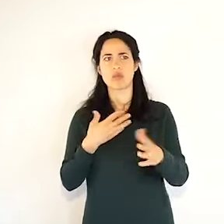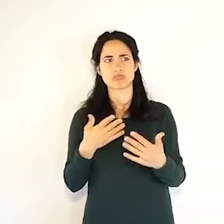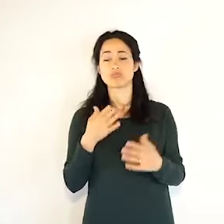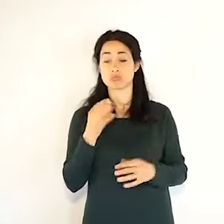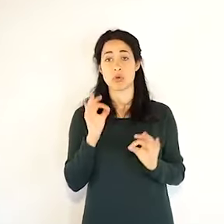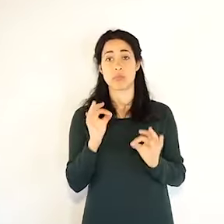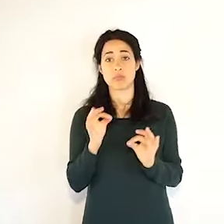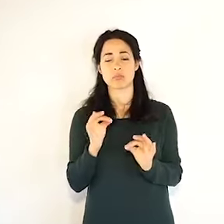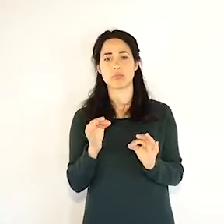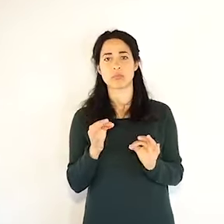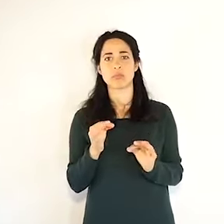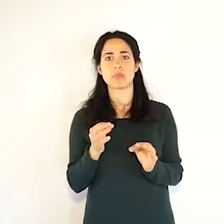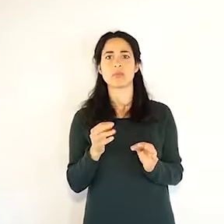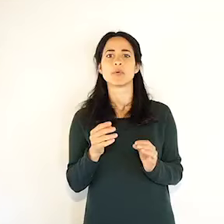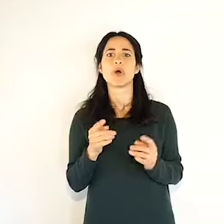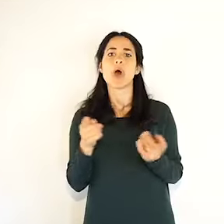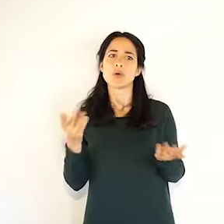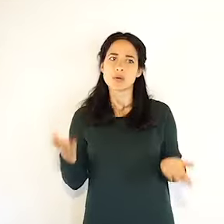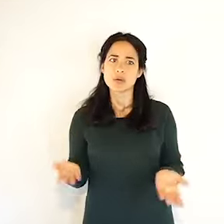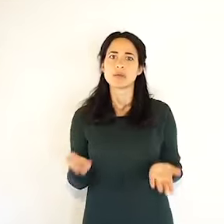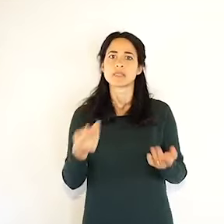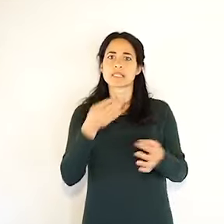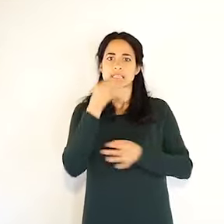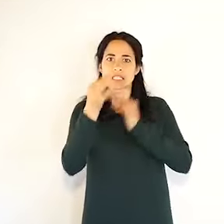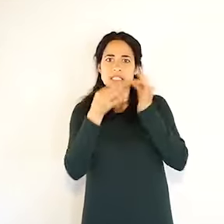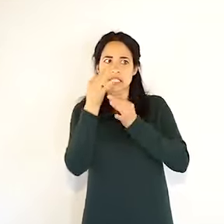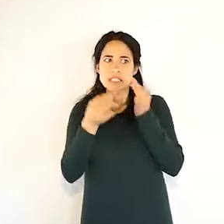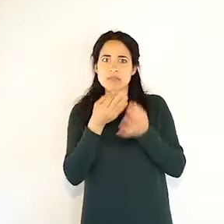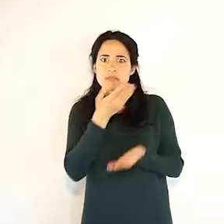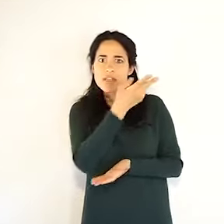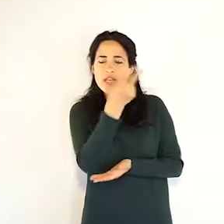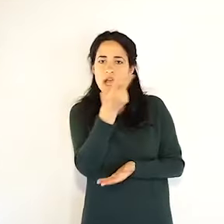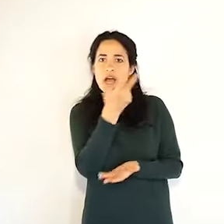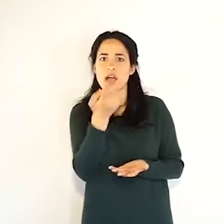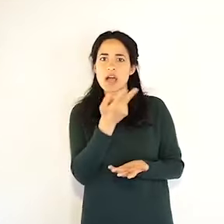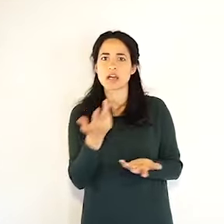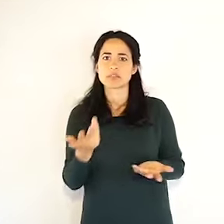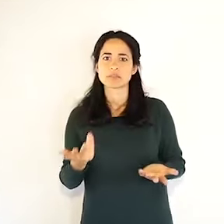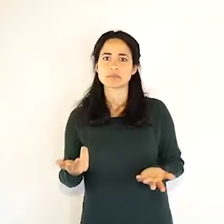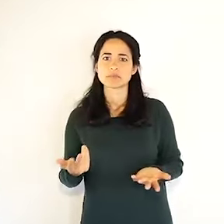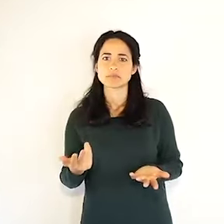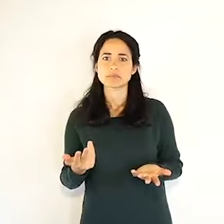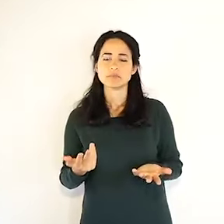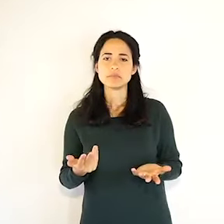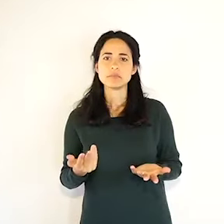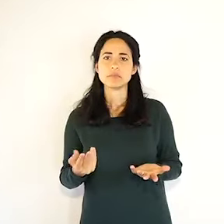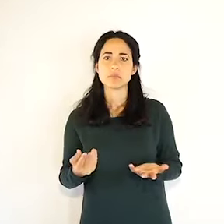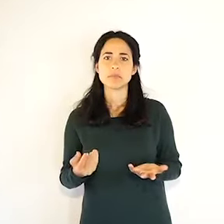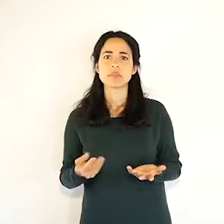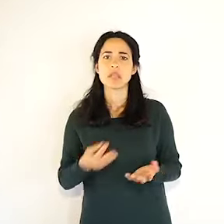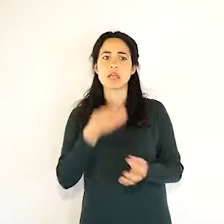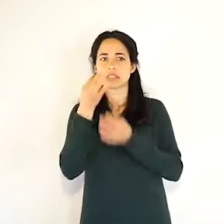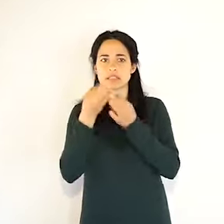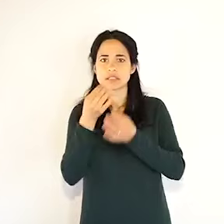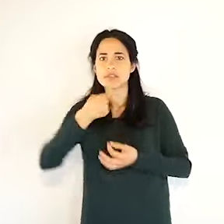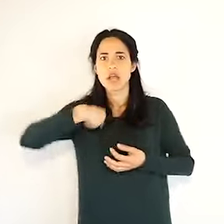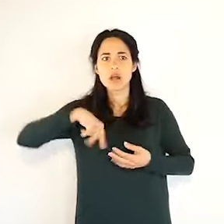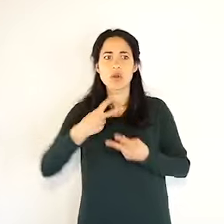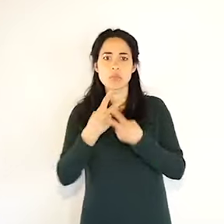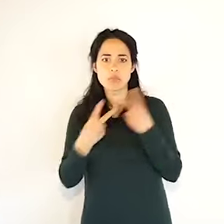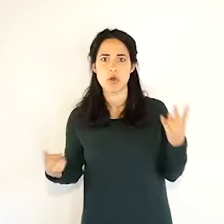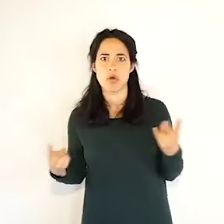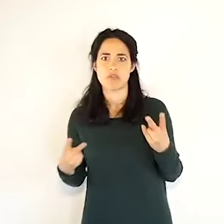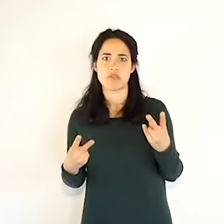c'è un'unica regia regionale che lavora sulla disponibilità dei posti letto in regione e che